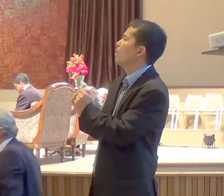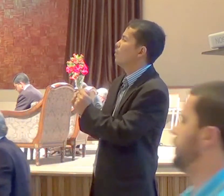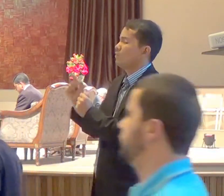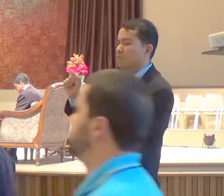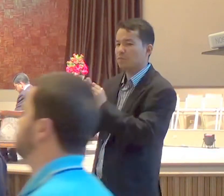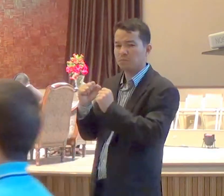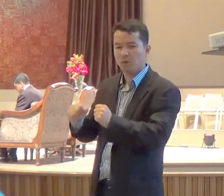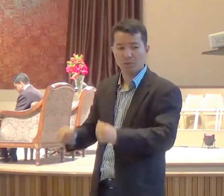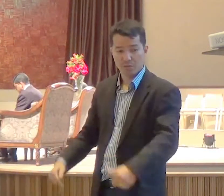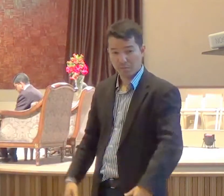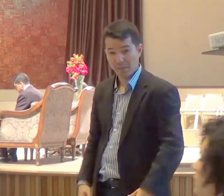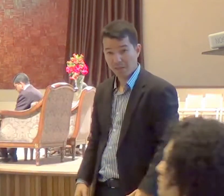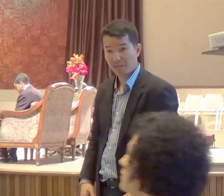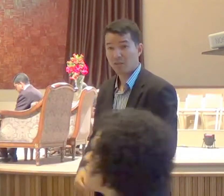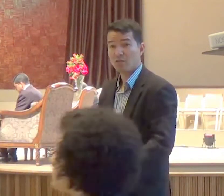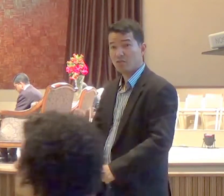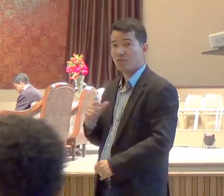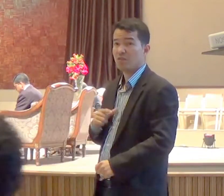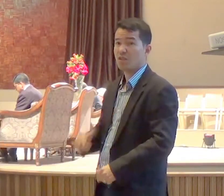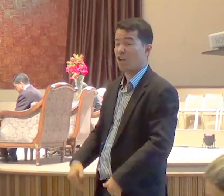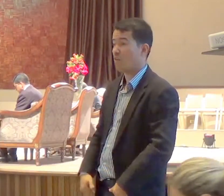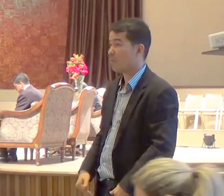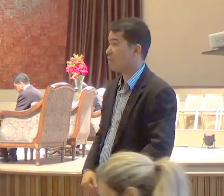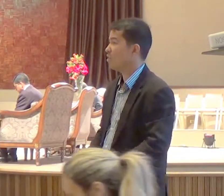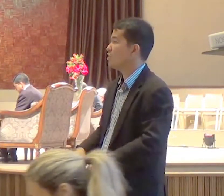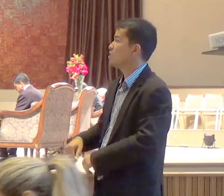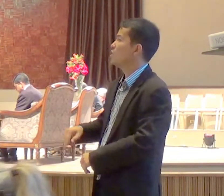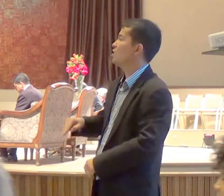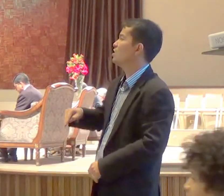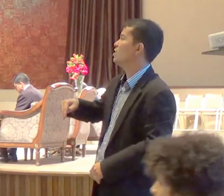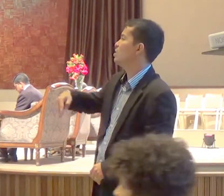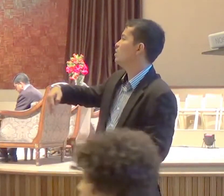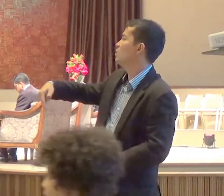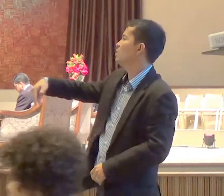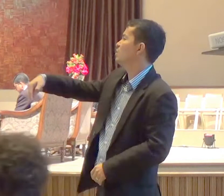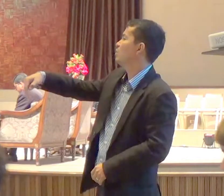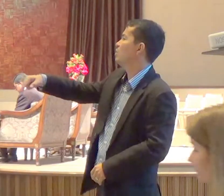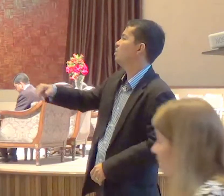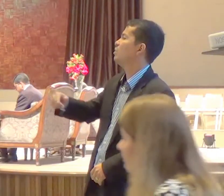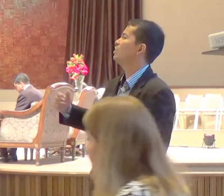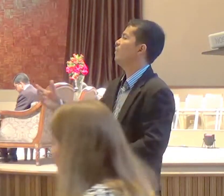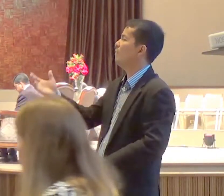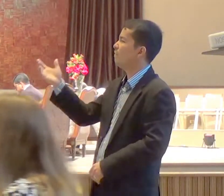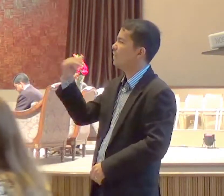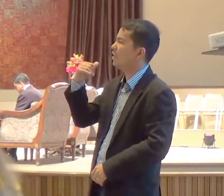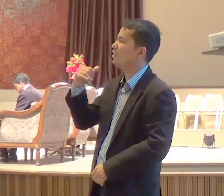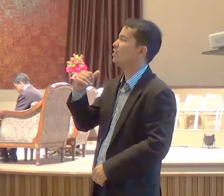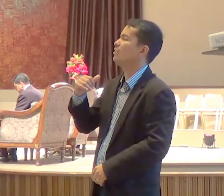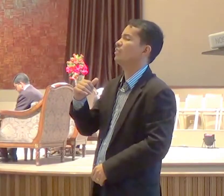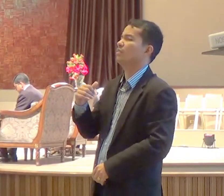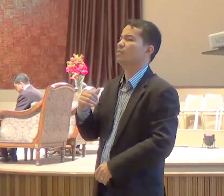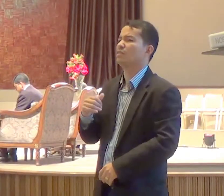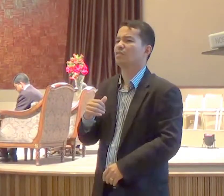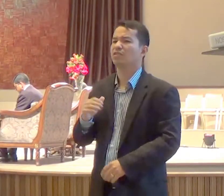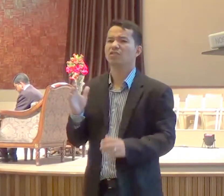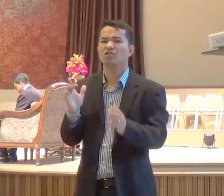pernas, deixe que as suas pernas, mostrem o que vai no seu coração, venha aqui para a frente, e diga, Jesus tem